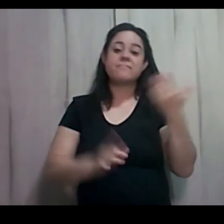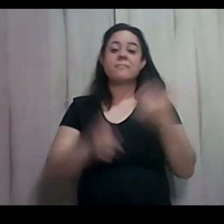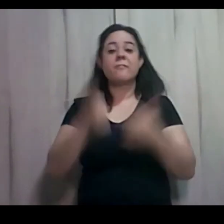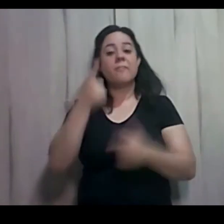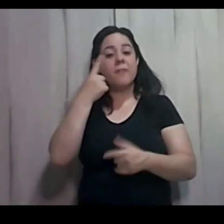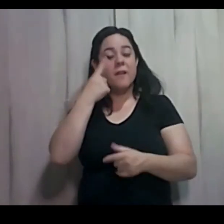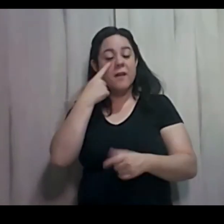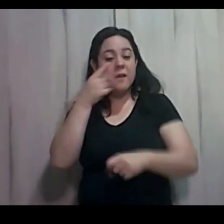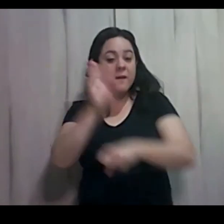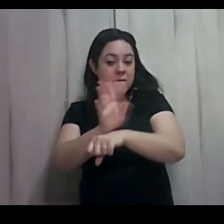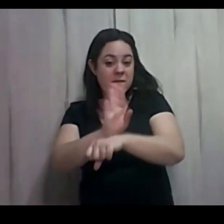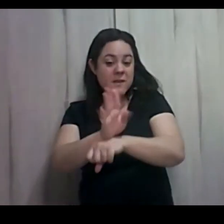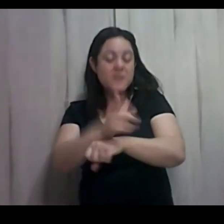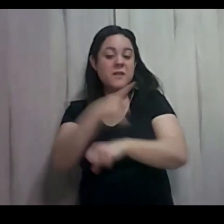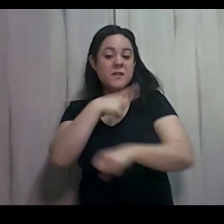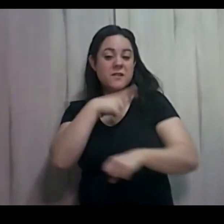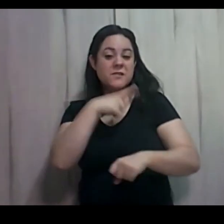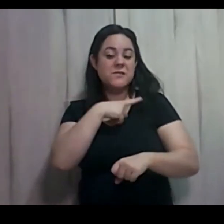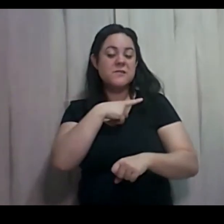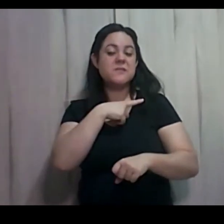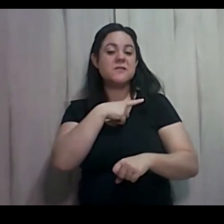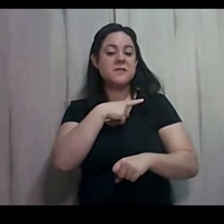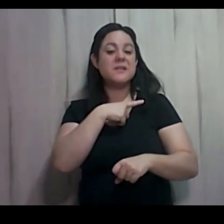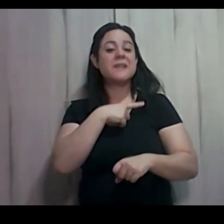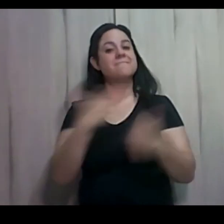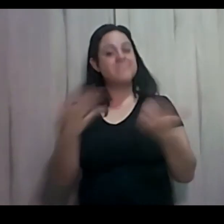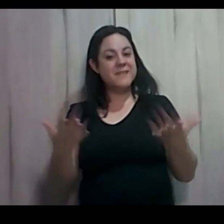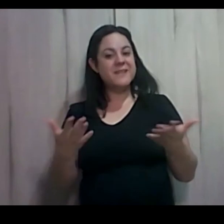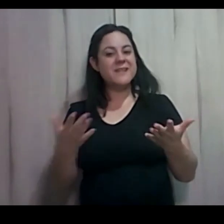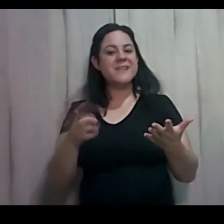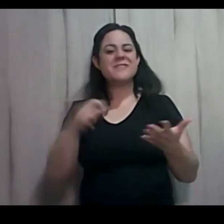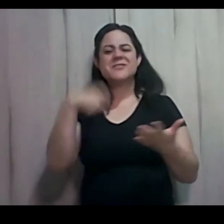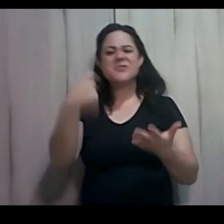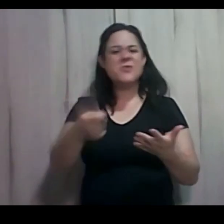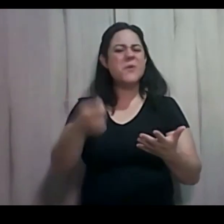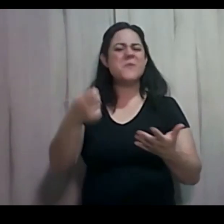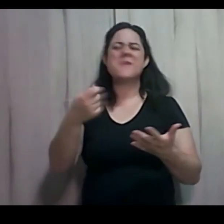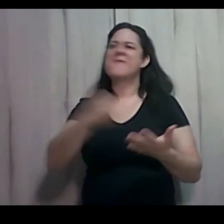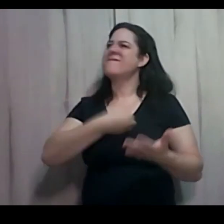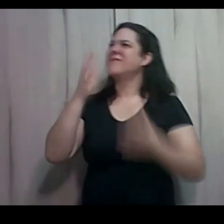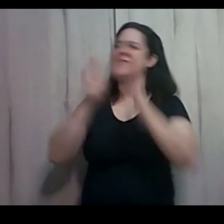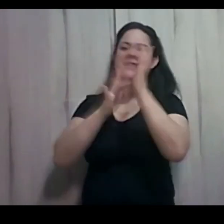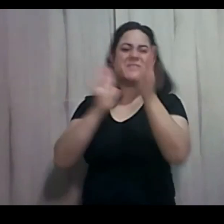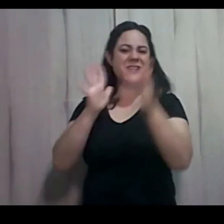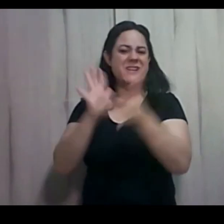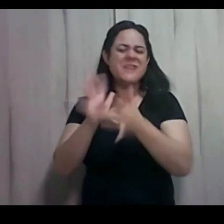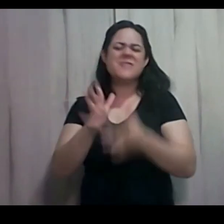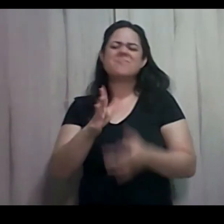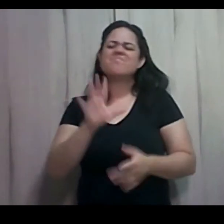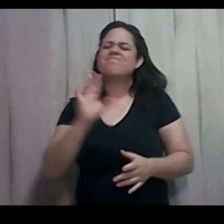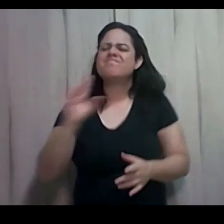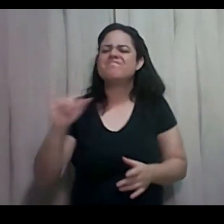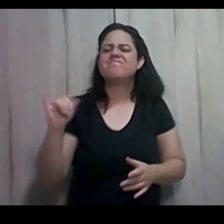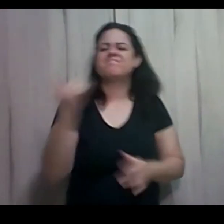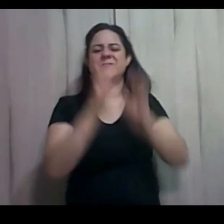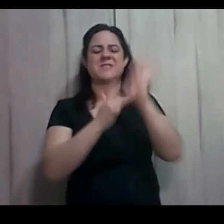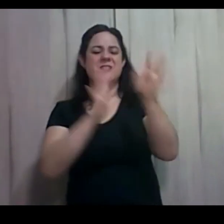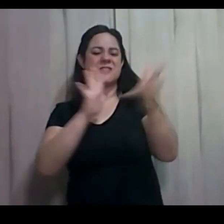texto e receba de graça da água da vida. Beba de graça da fonte da água da vida. Descanse o seu coração